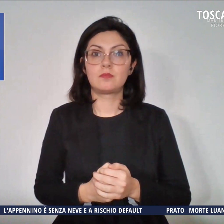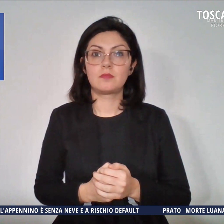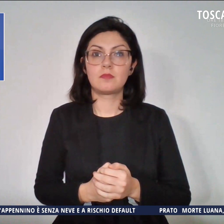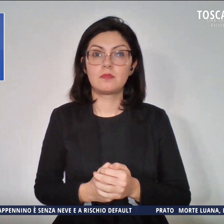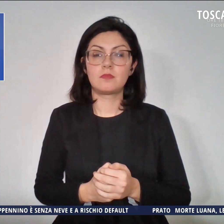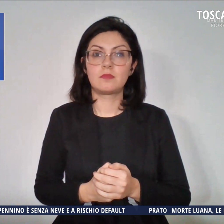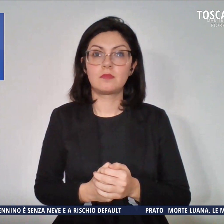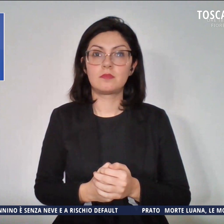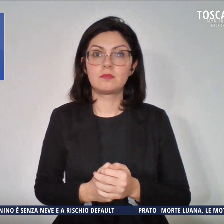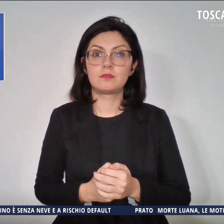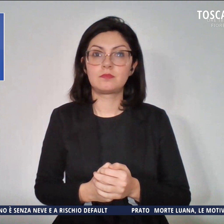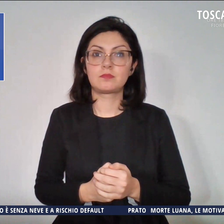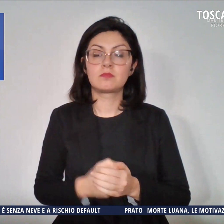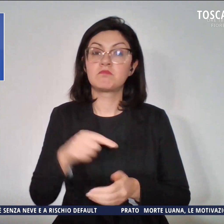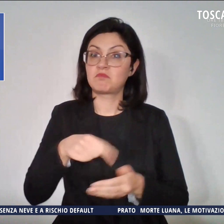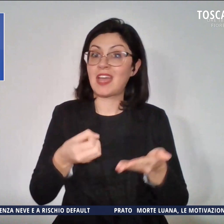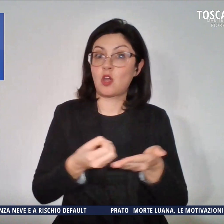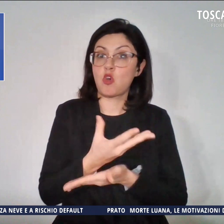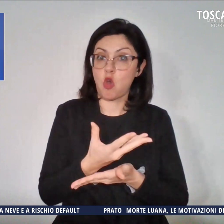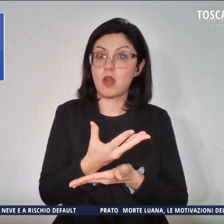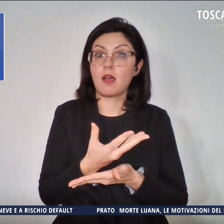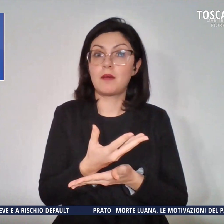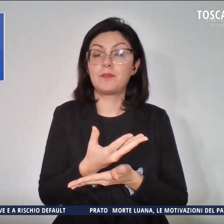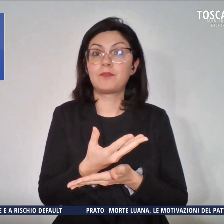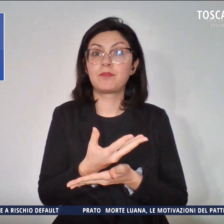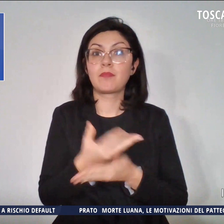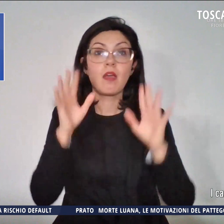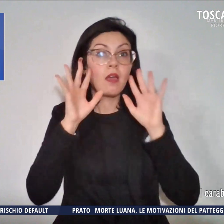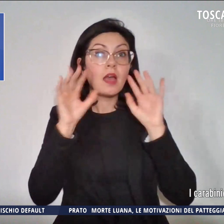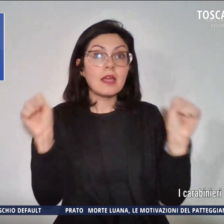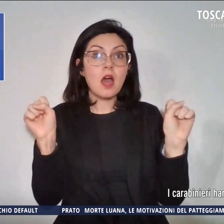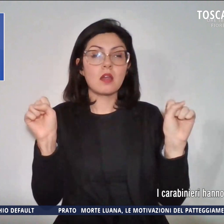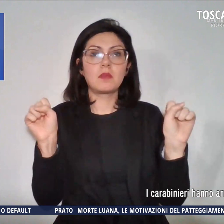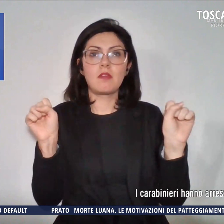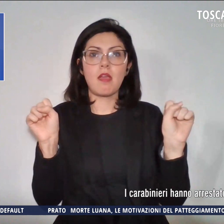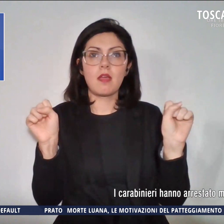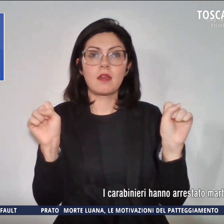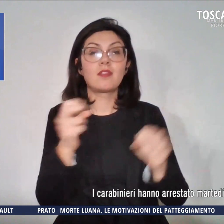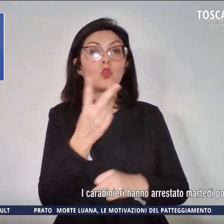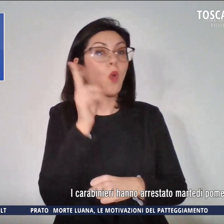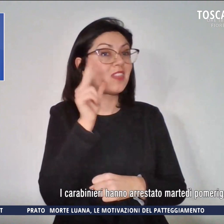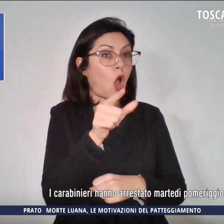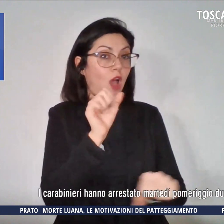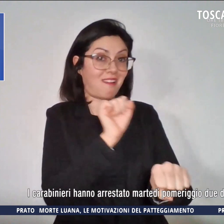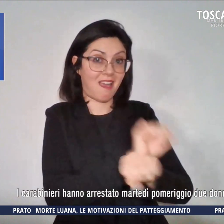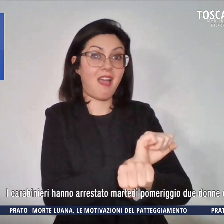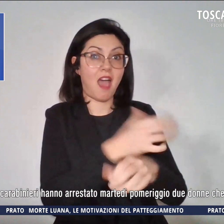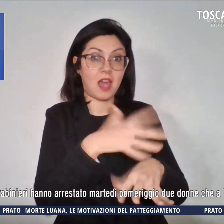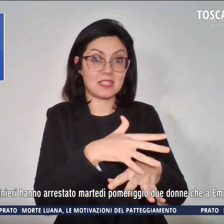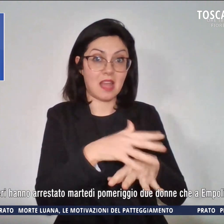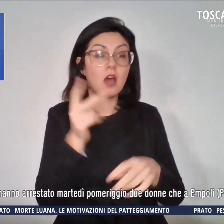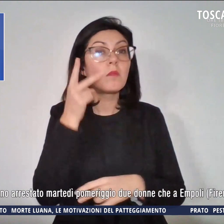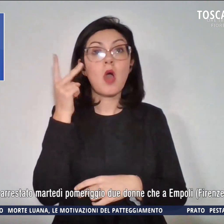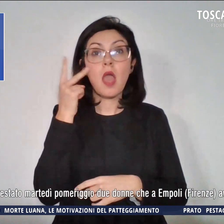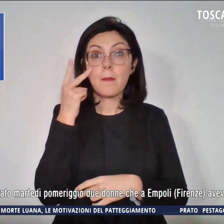Torniamo alla cronaca. I carabinieri hanno arrestato due donne che a Impoli, in provincia di